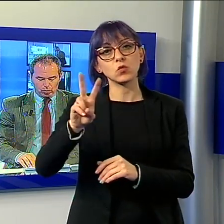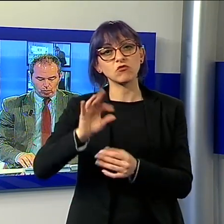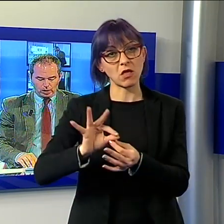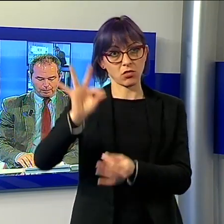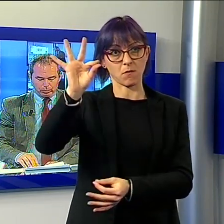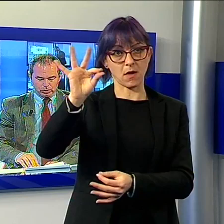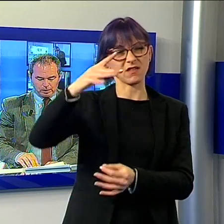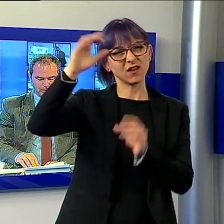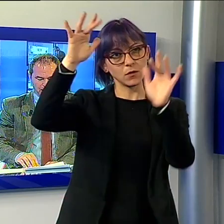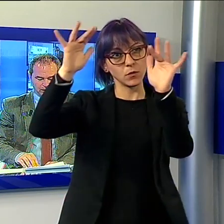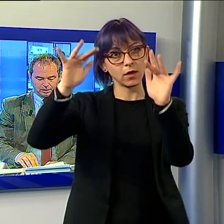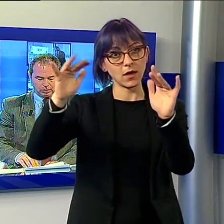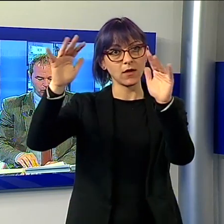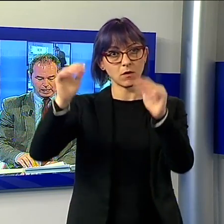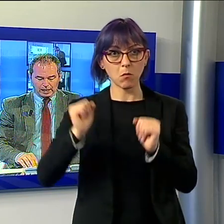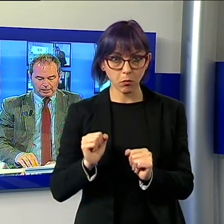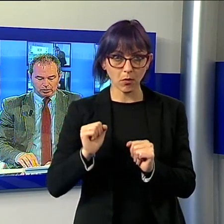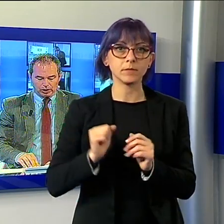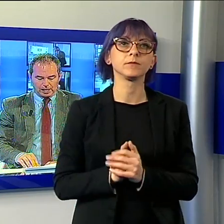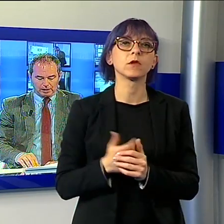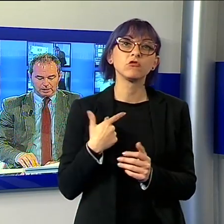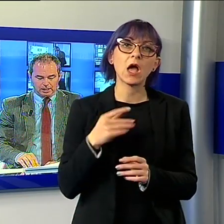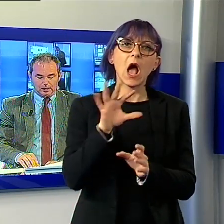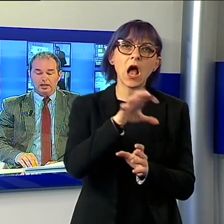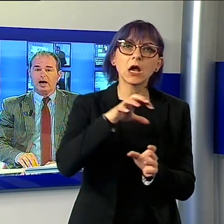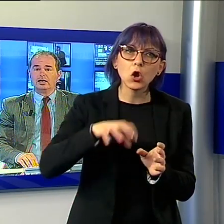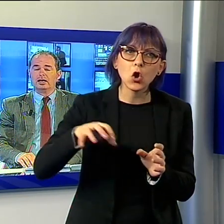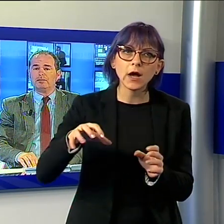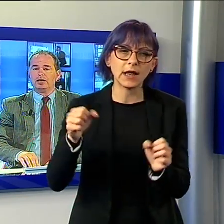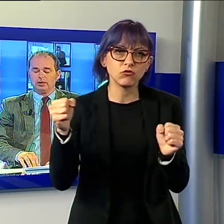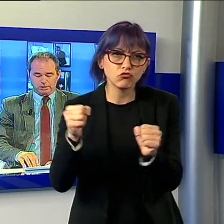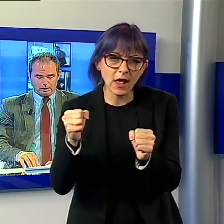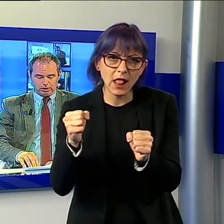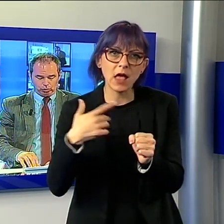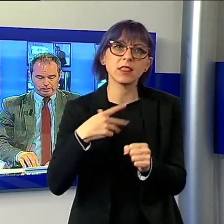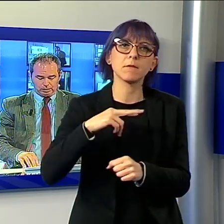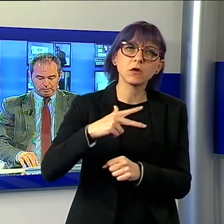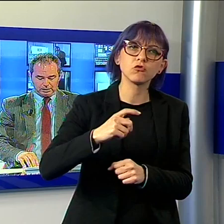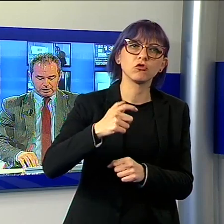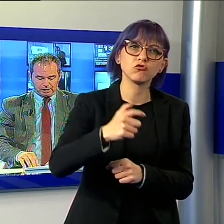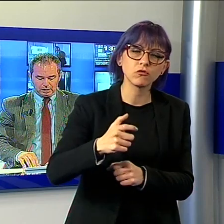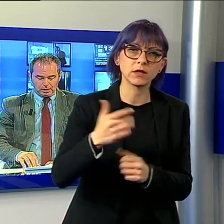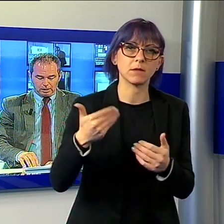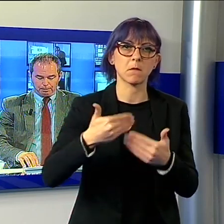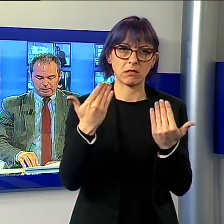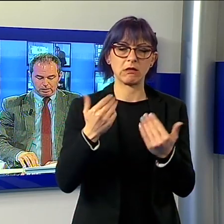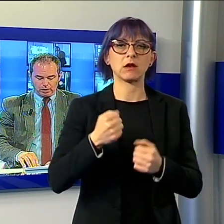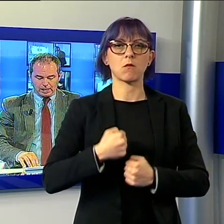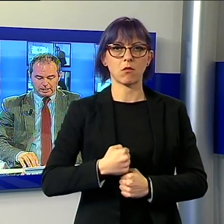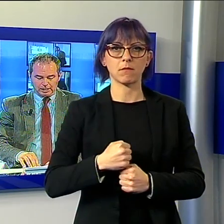con la possibilità di locali gelate anche mercoledì e giovedì mattina. In particolare l